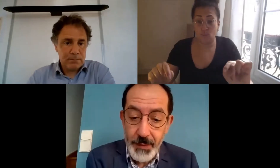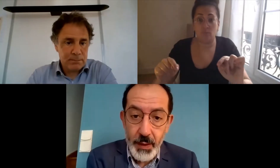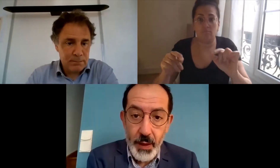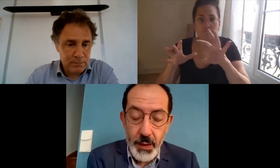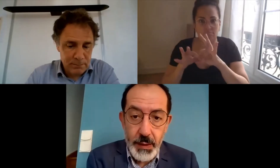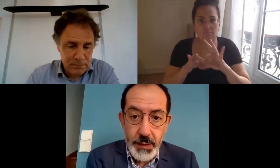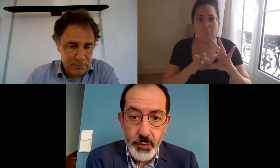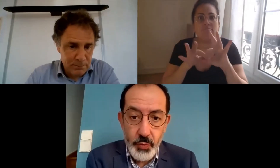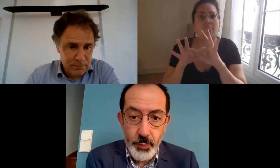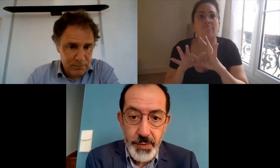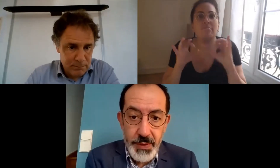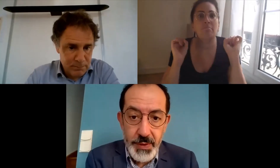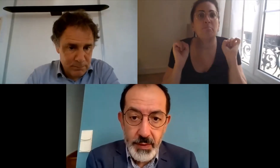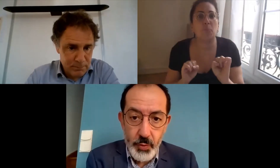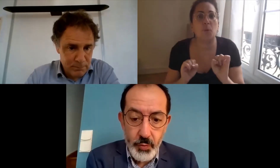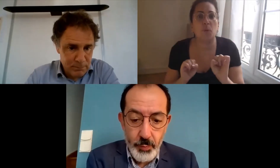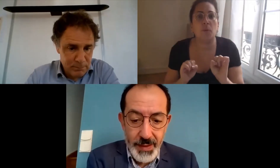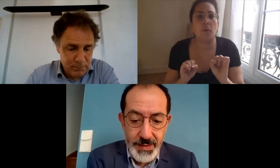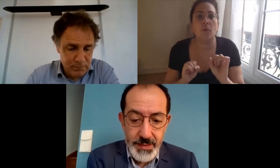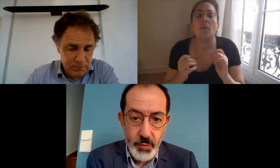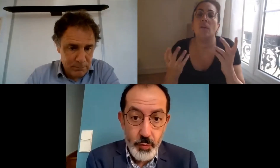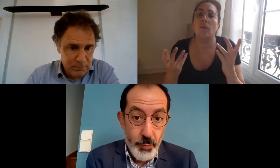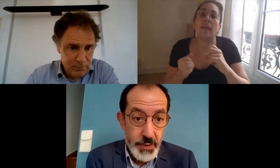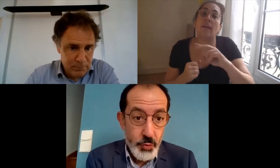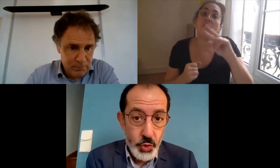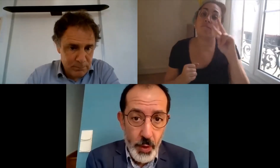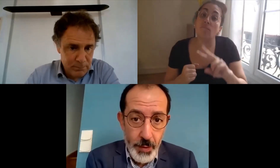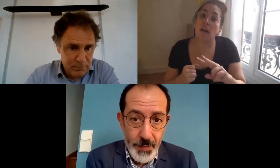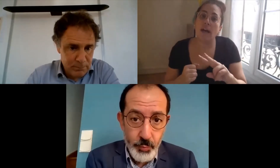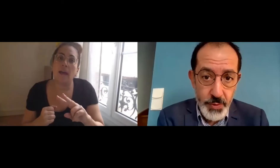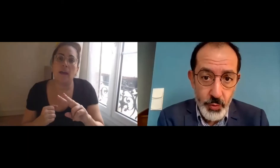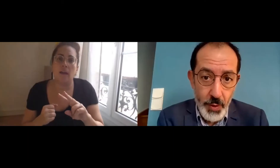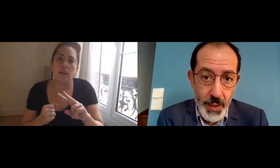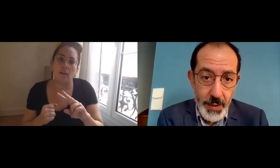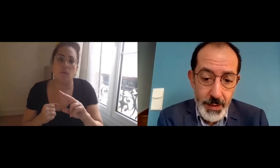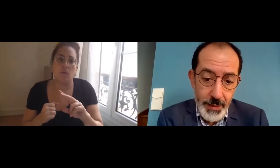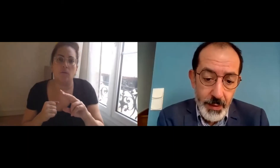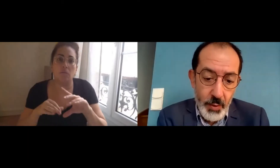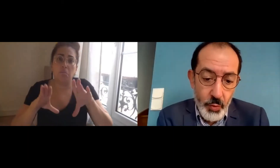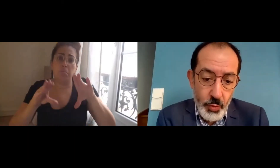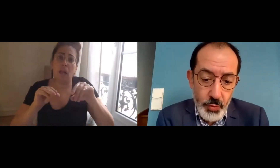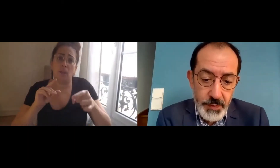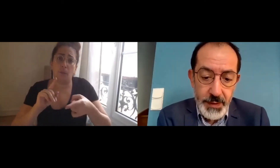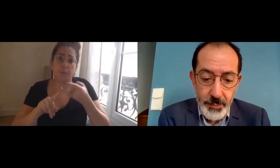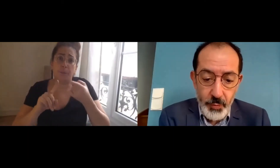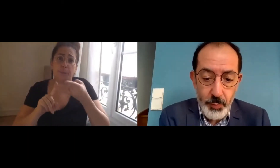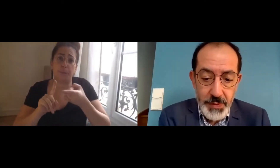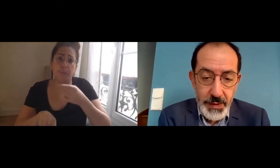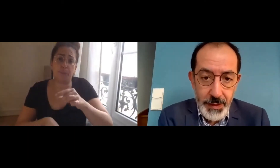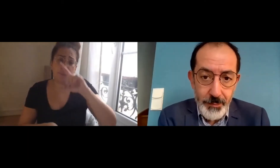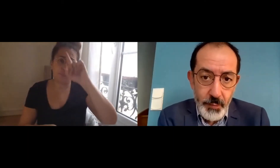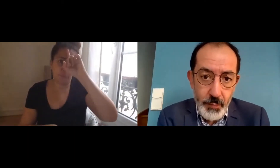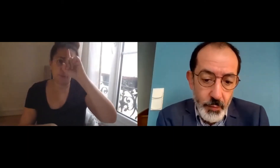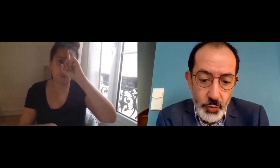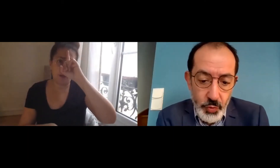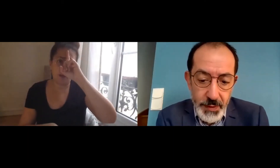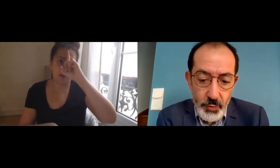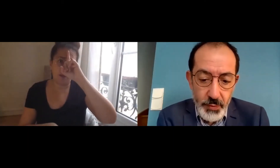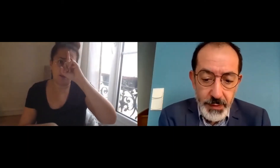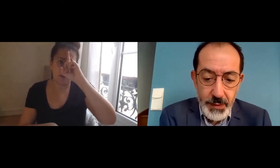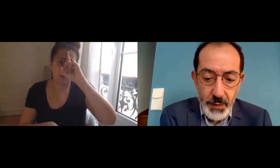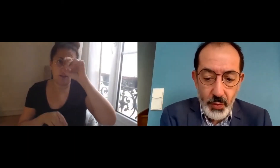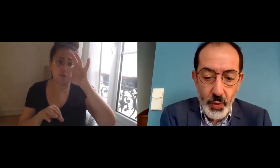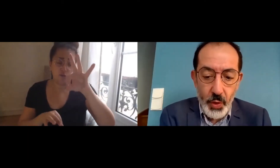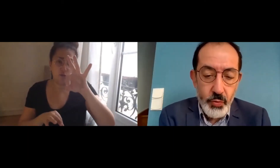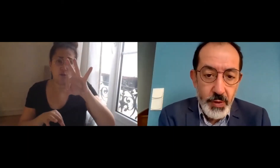appliquée, elle y occupe bien évidemment une place de choix puisqu'elle est le deuxième pilier jusqu